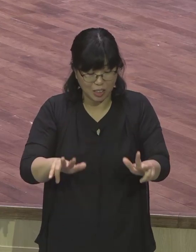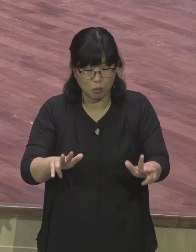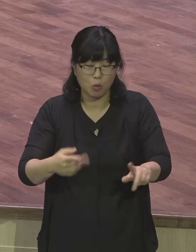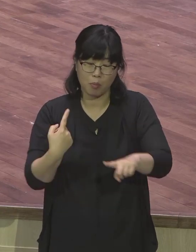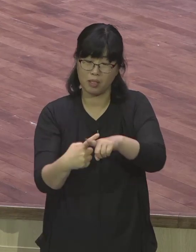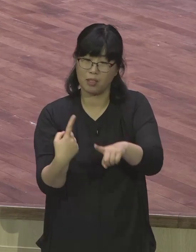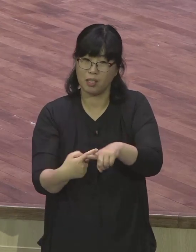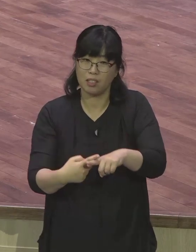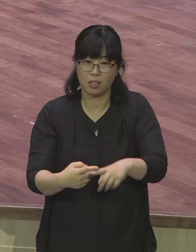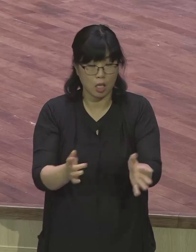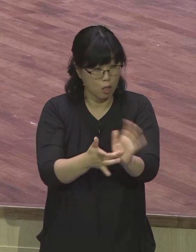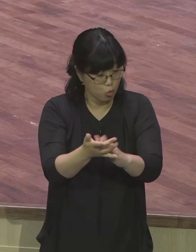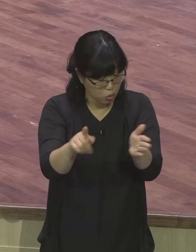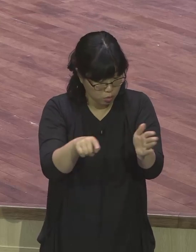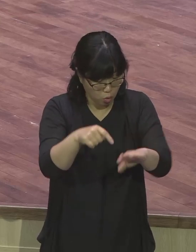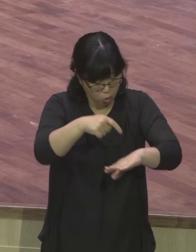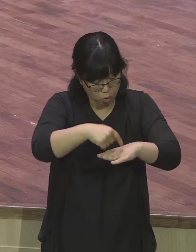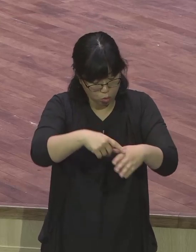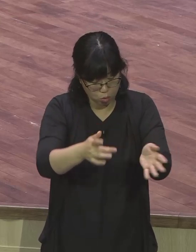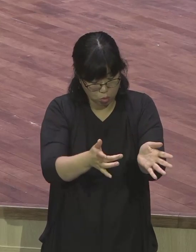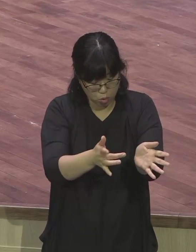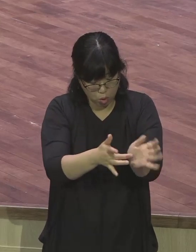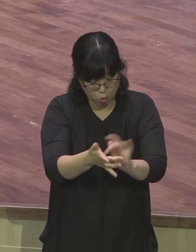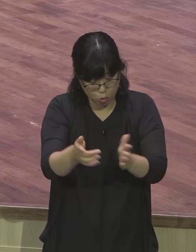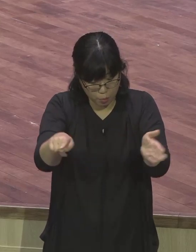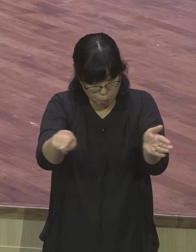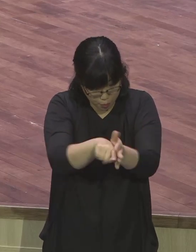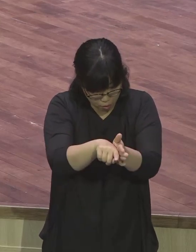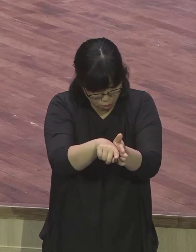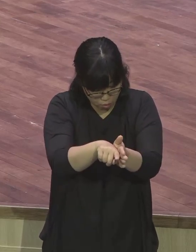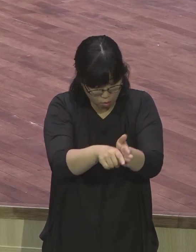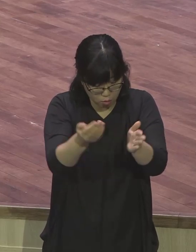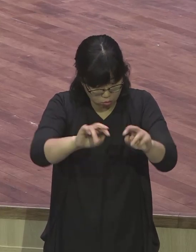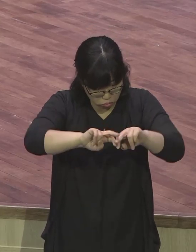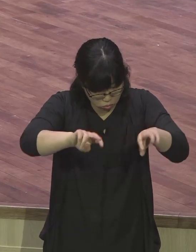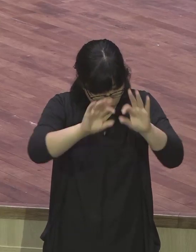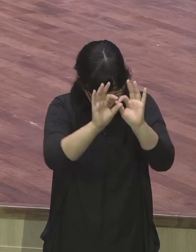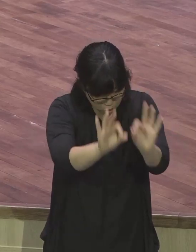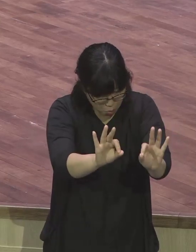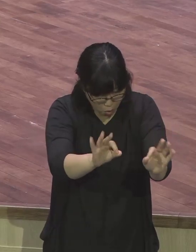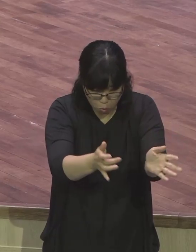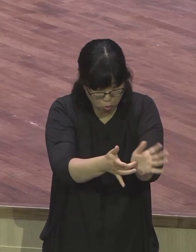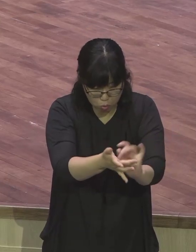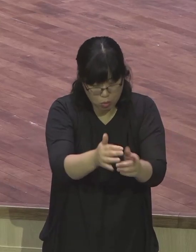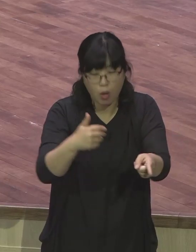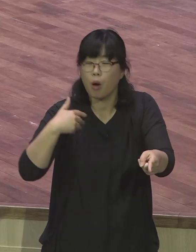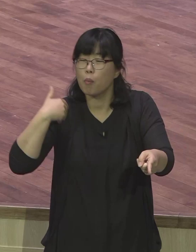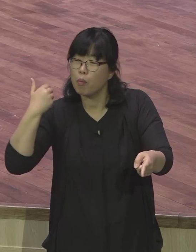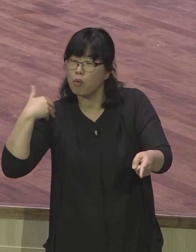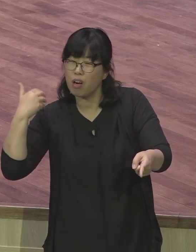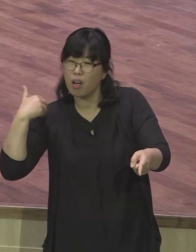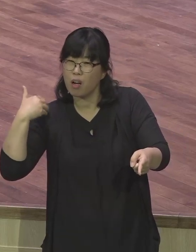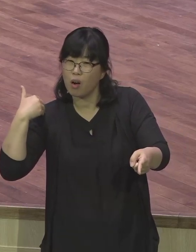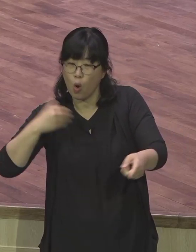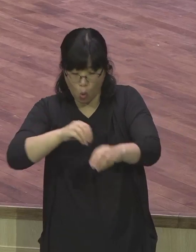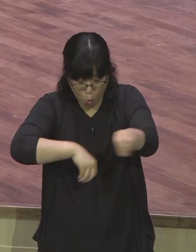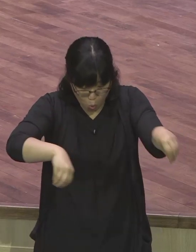또 후대들을 살리라는 사명으로 부딪혔던 말씀인 것입니다 우리가